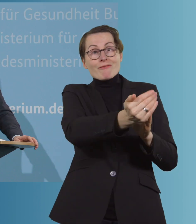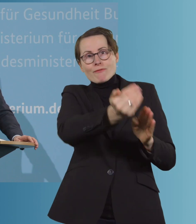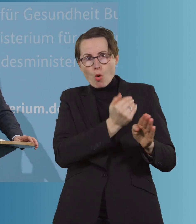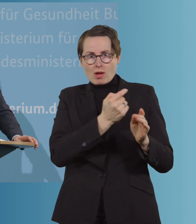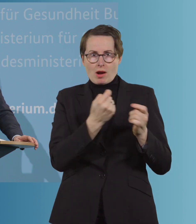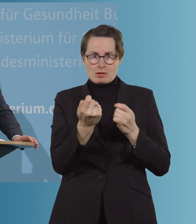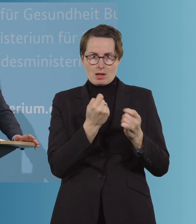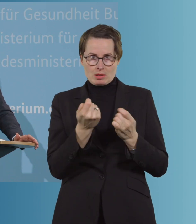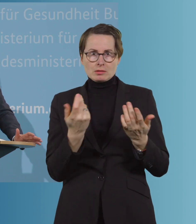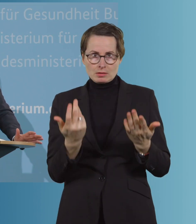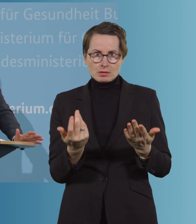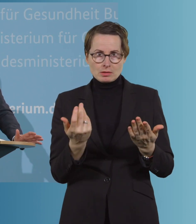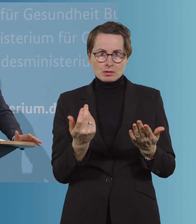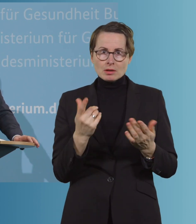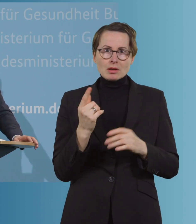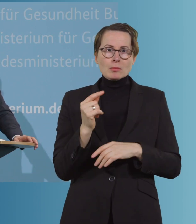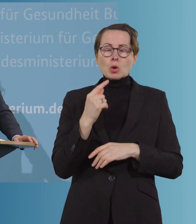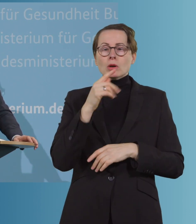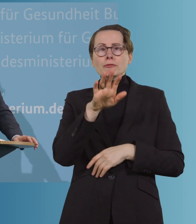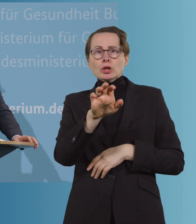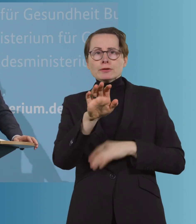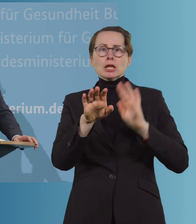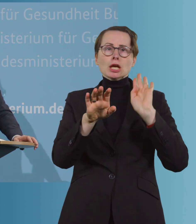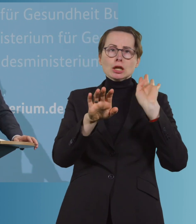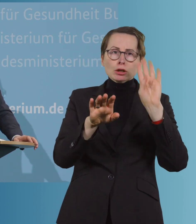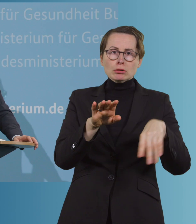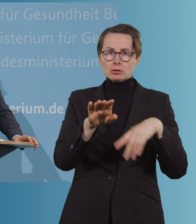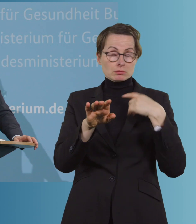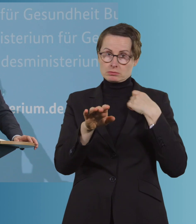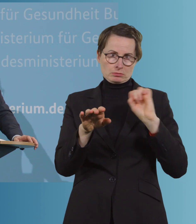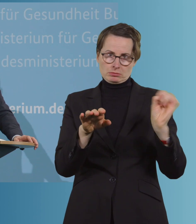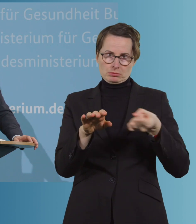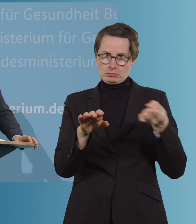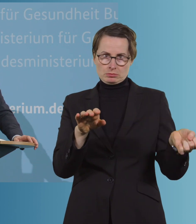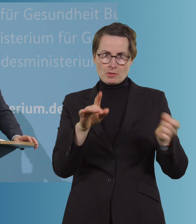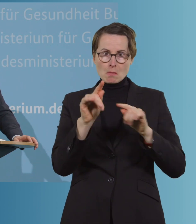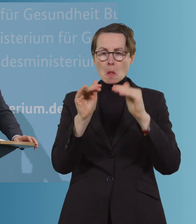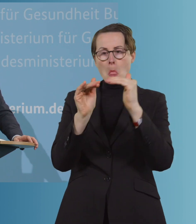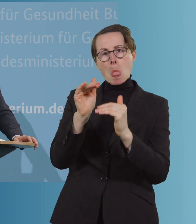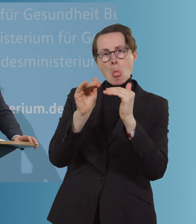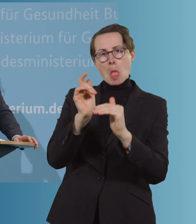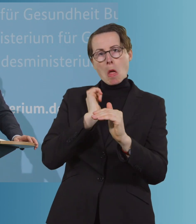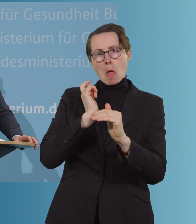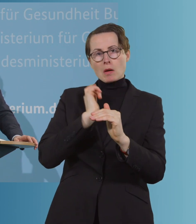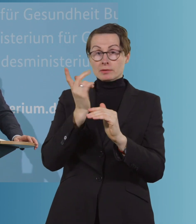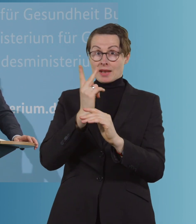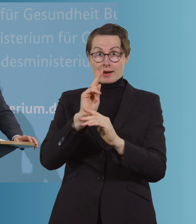das richtige Mittel sein kann, zu warten immer, bis man knapp vor 50 oder über 50 ist, sondern wir müssen jetzt spürbar